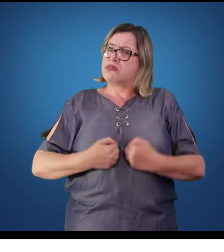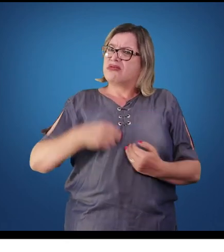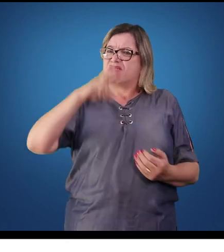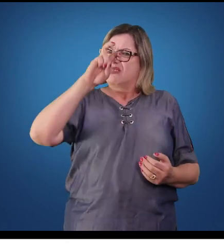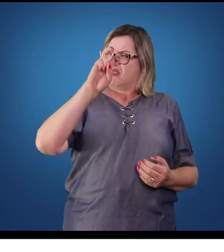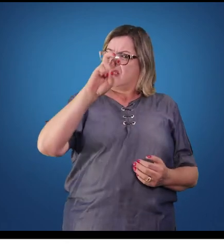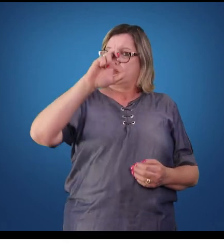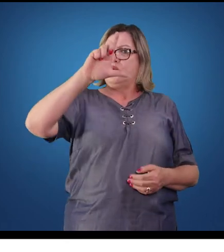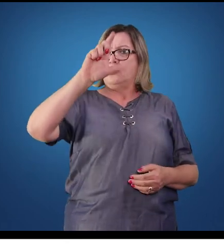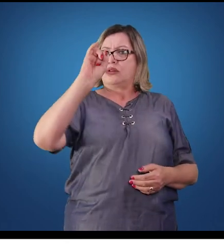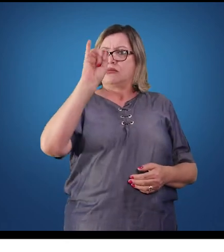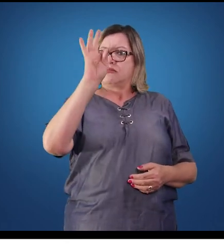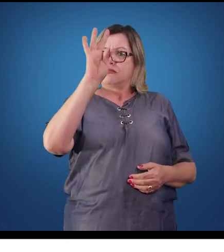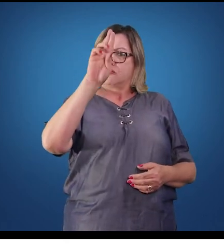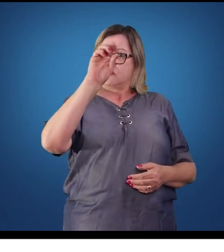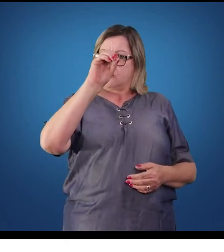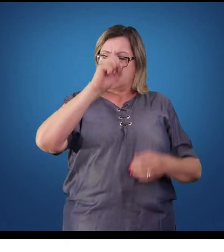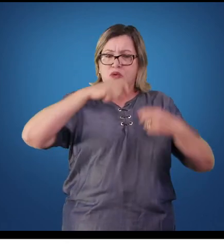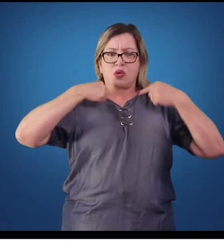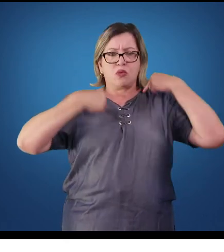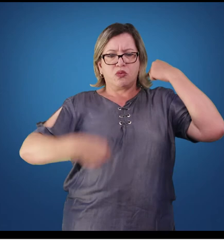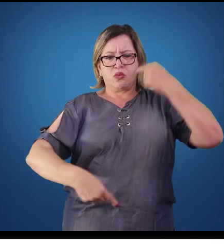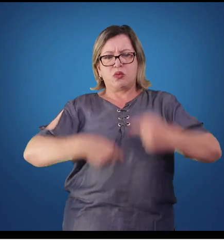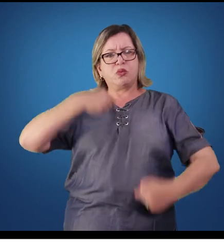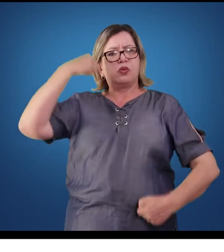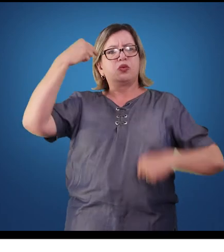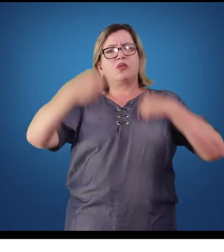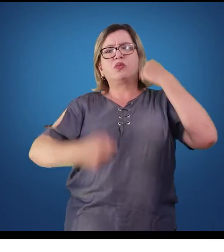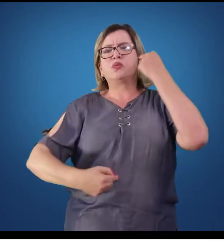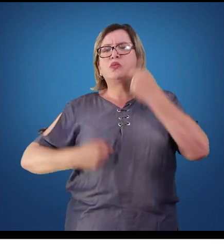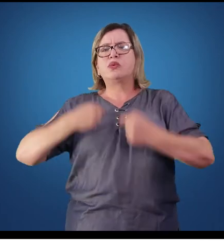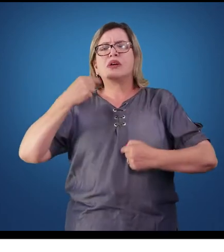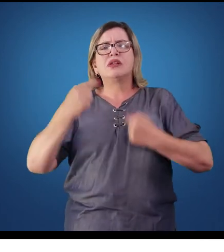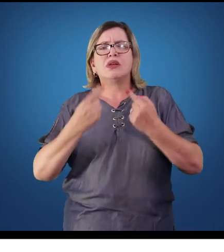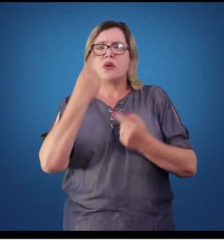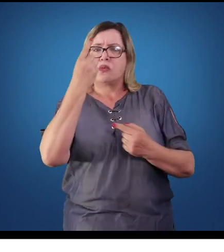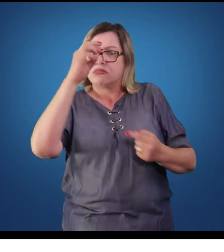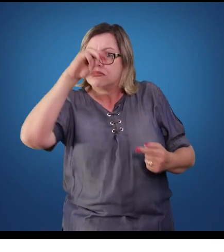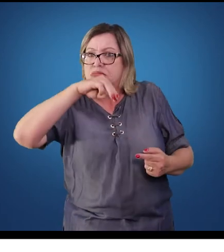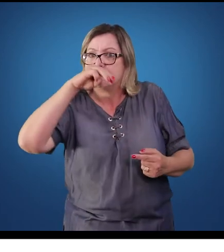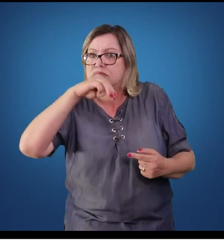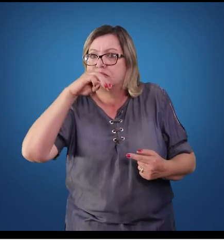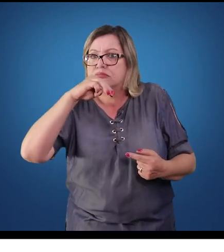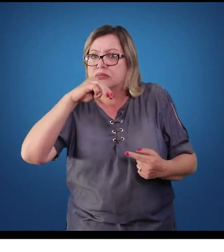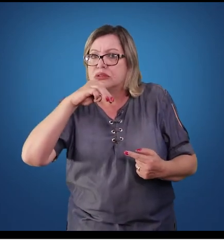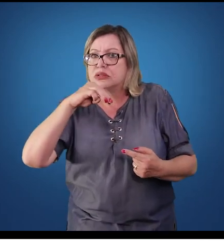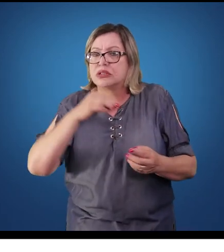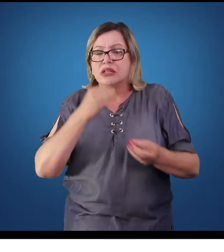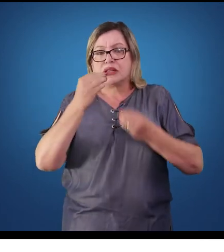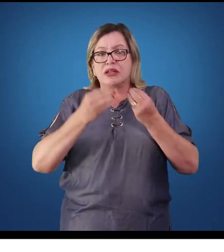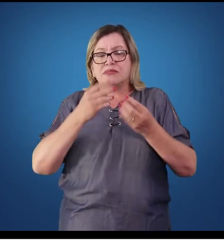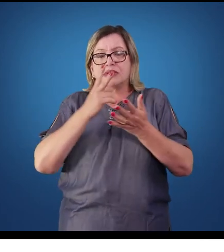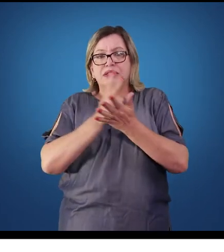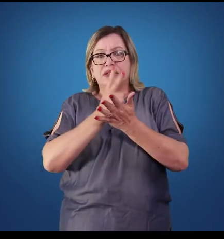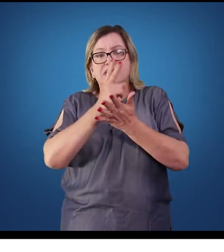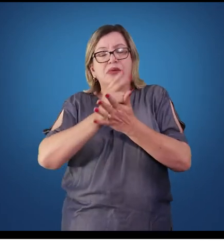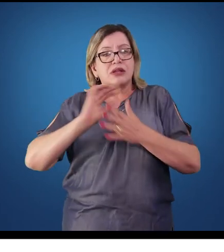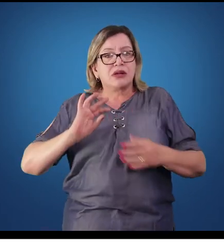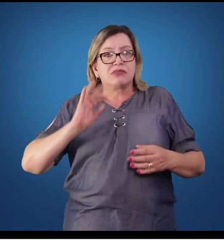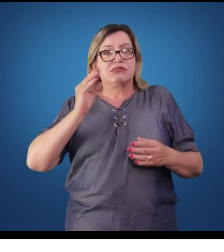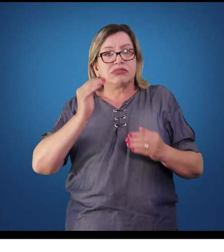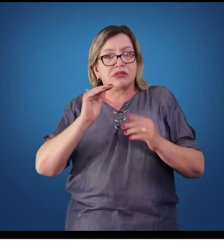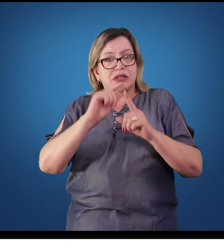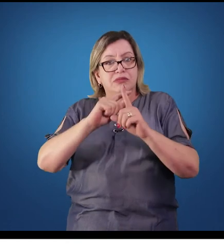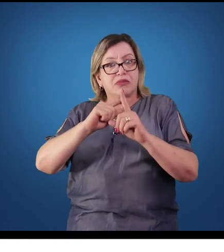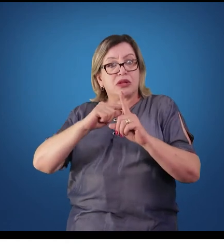minuto de sangue são expelidos e circulam pelo corpo humano durante um minuto. O débito cardíaco, ele pode aumentar